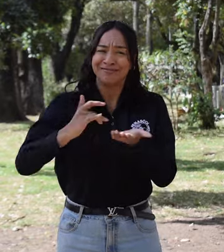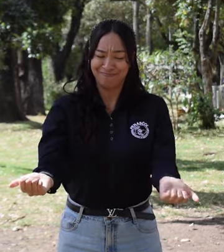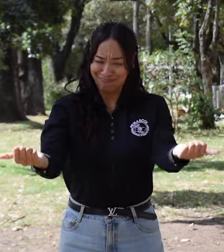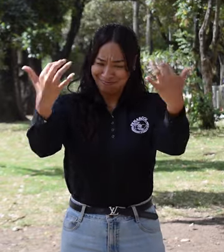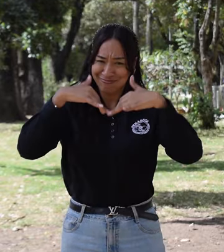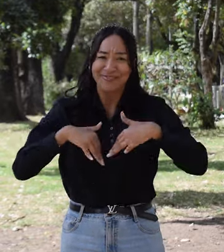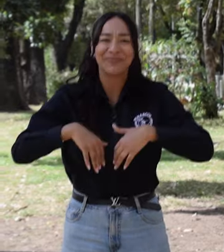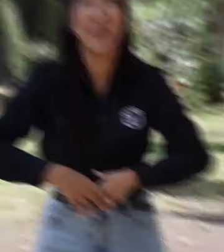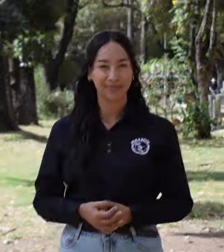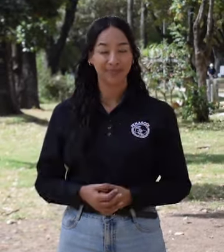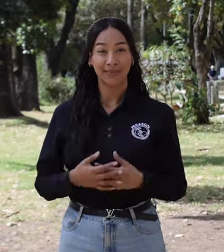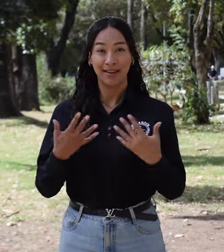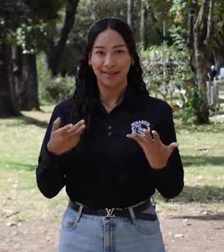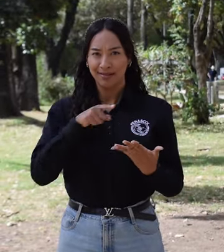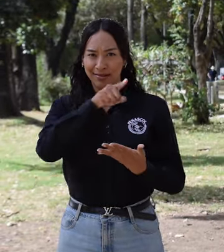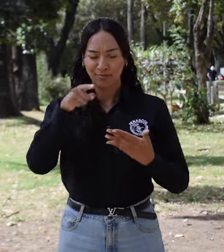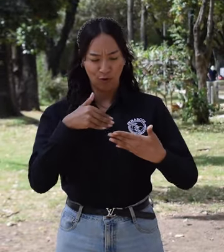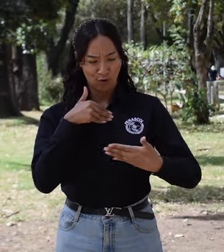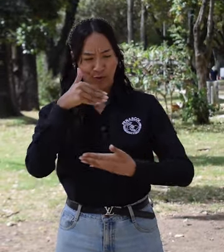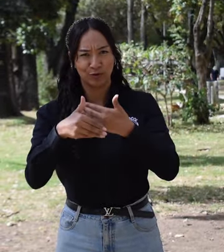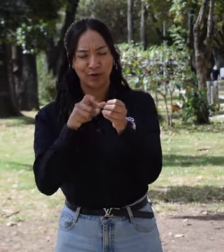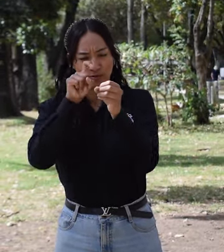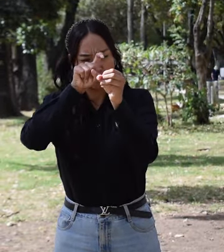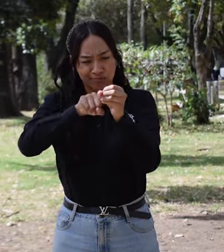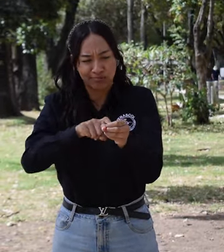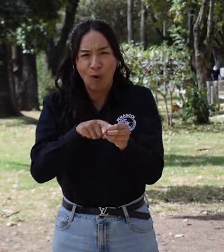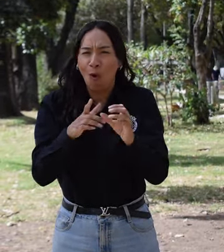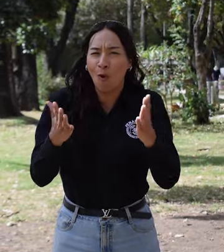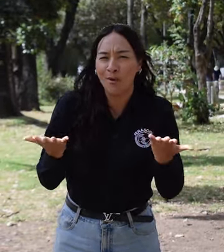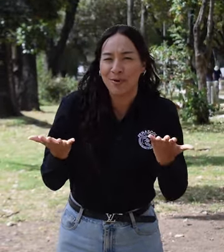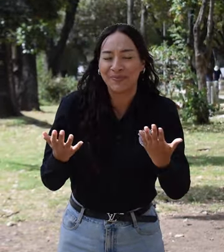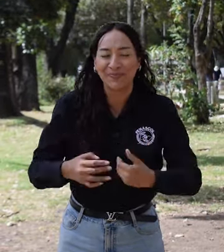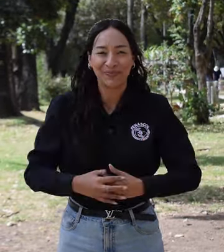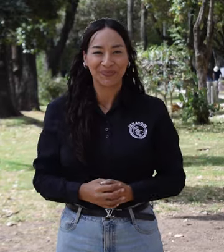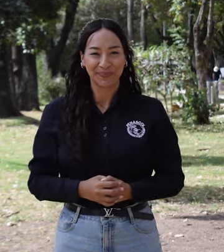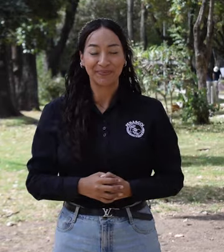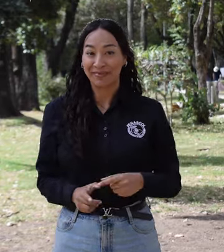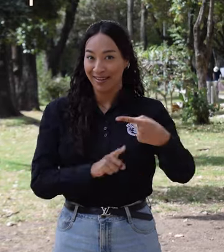federación. ¿Cómo participar en este taller? 1.